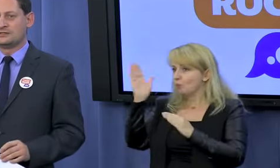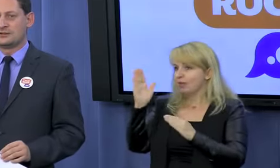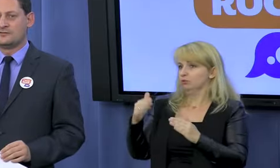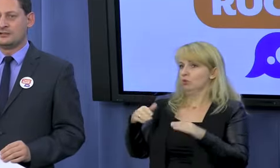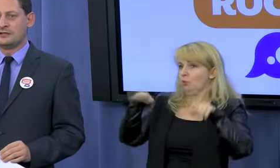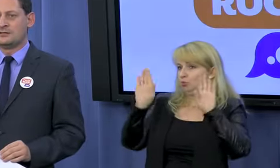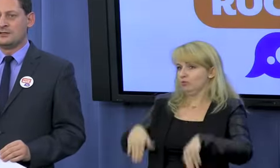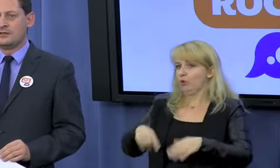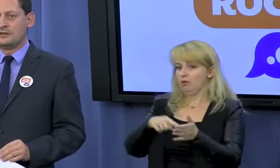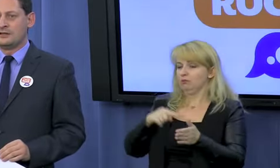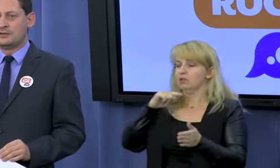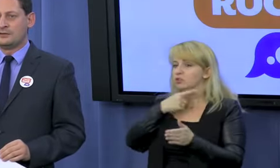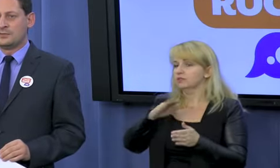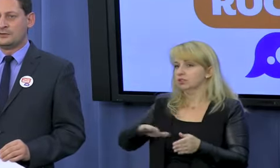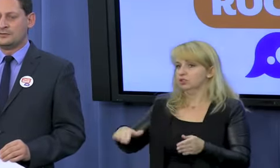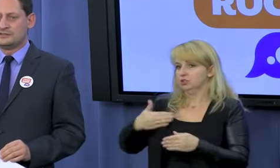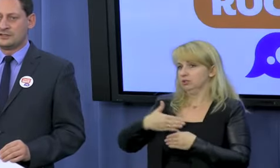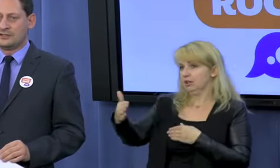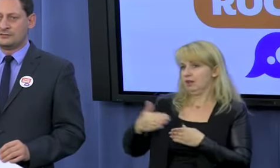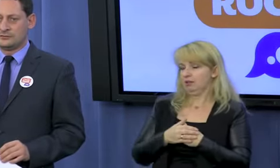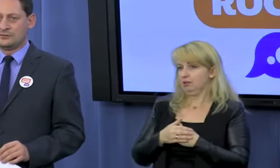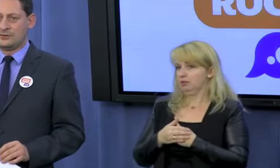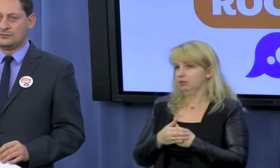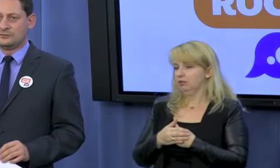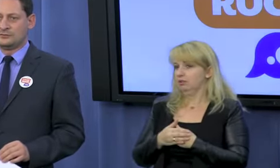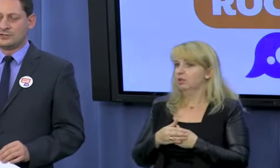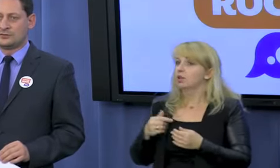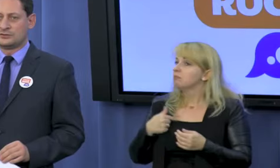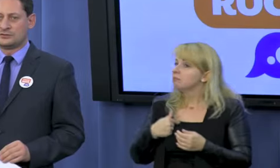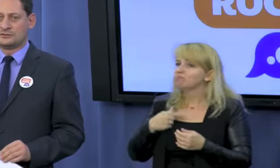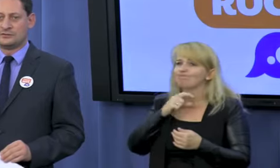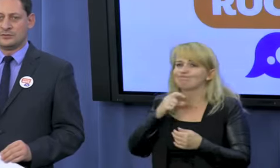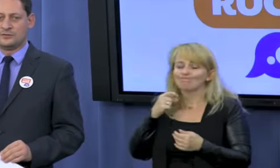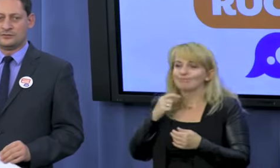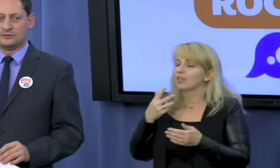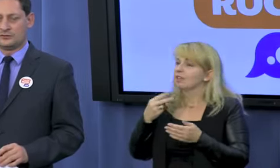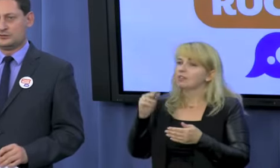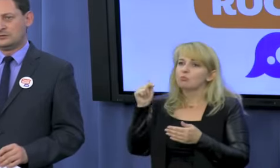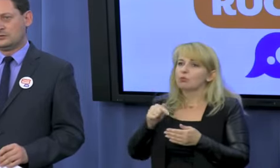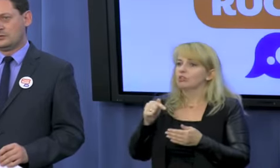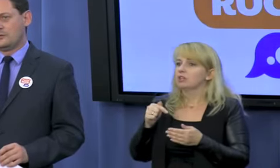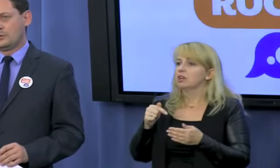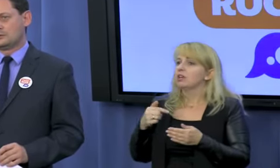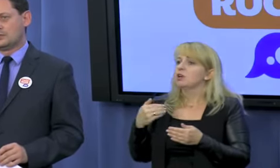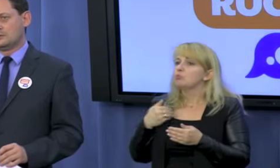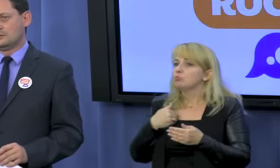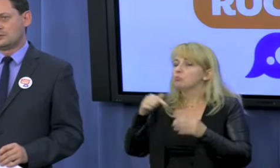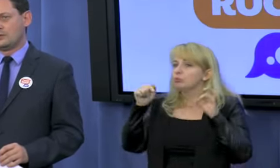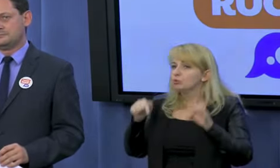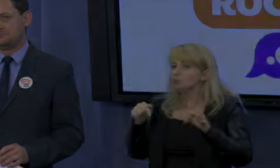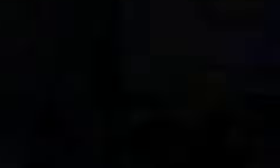facto na te zachowania pedofilskie, to żaden ksiądz nie powinien gościć w polskiej